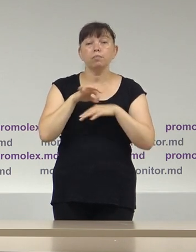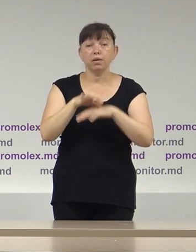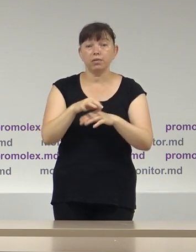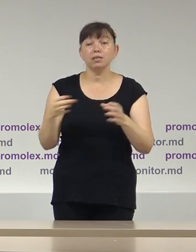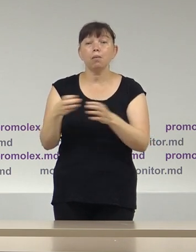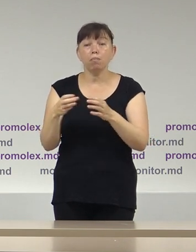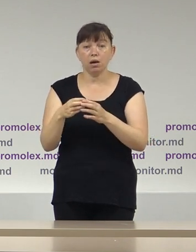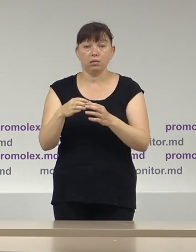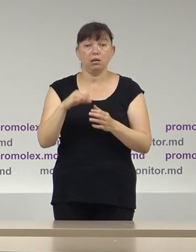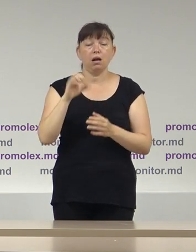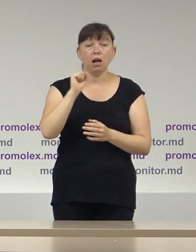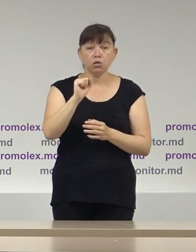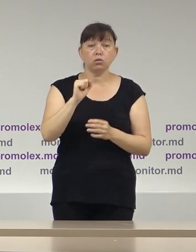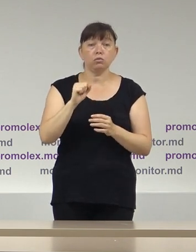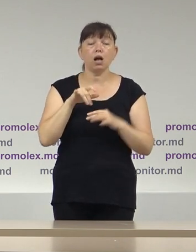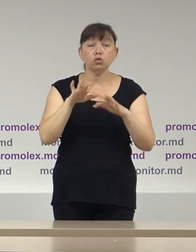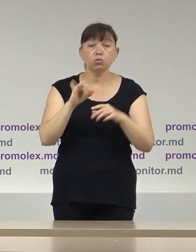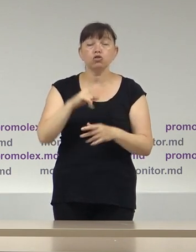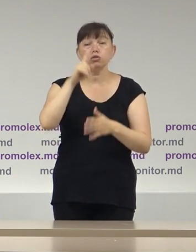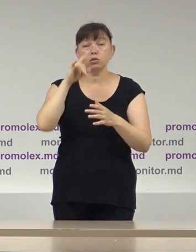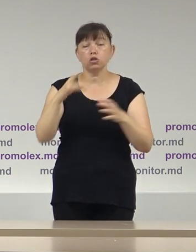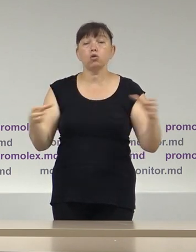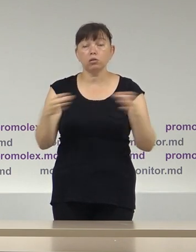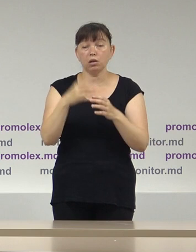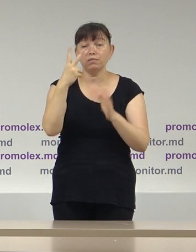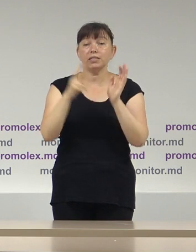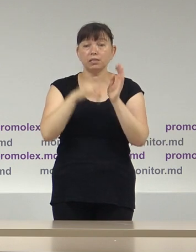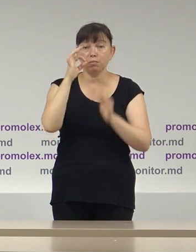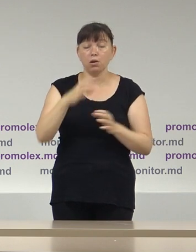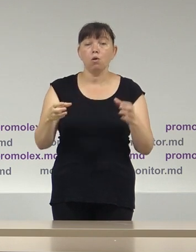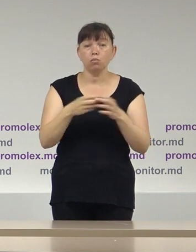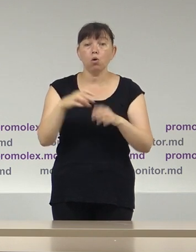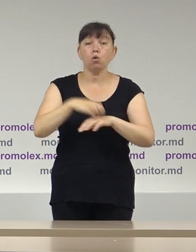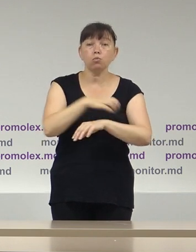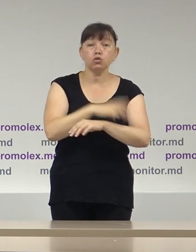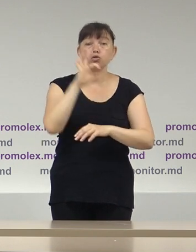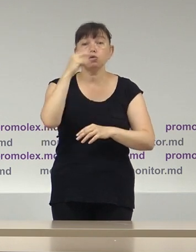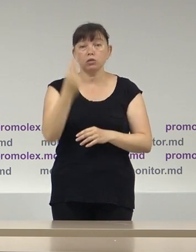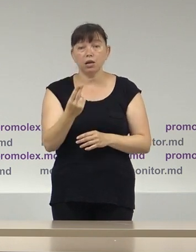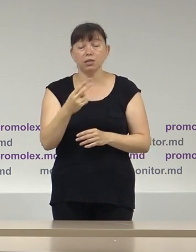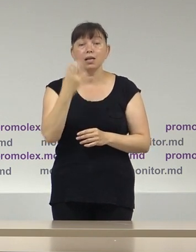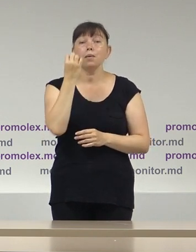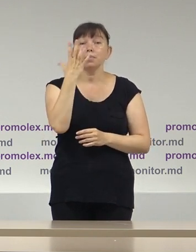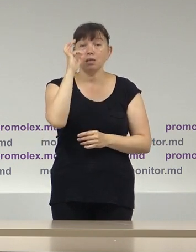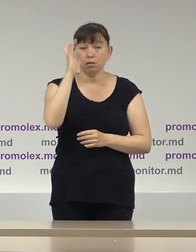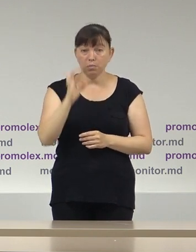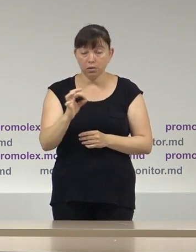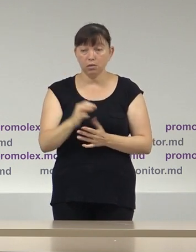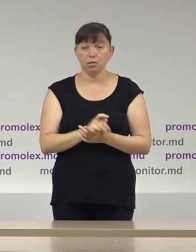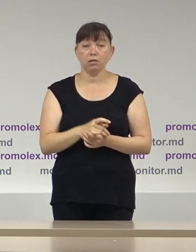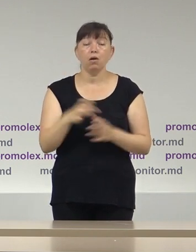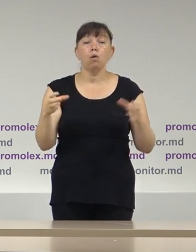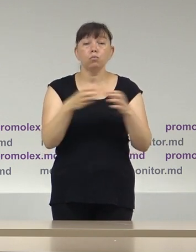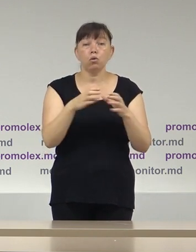Partidul Acțiunii și Solidaritate 27%, Blocul Electoral Comuniștilor și Socialiștilor 15%,